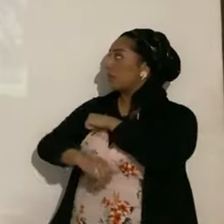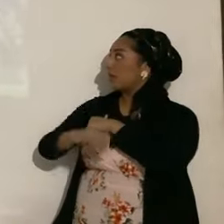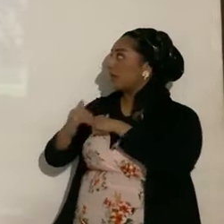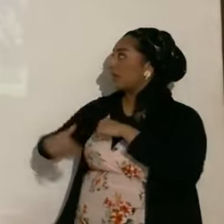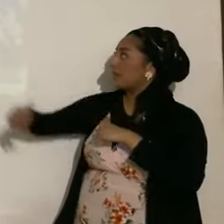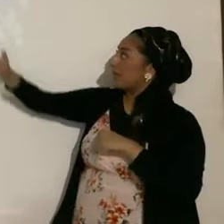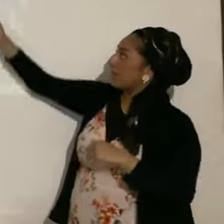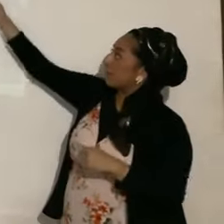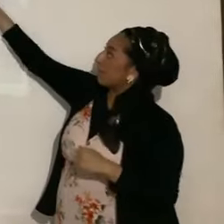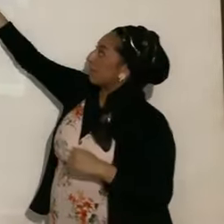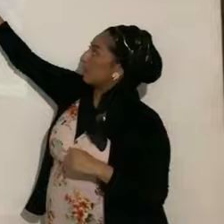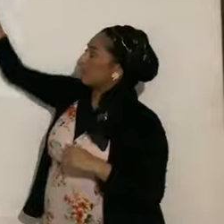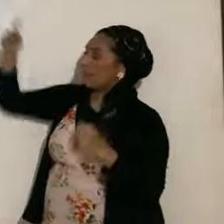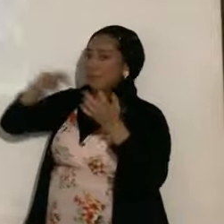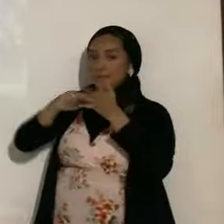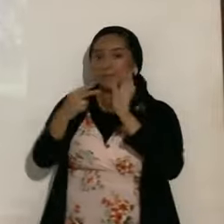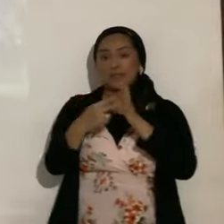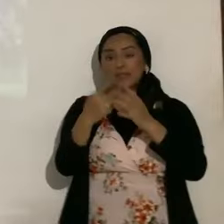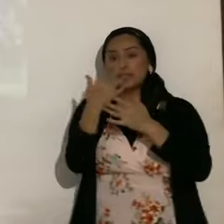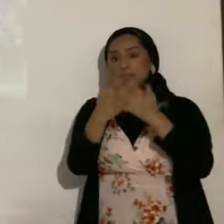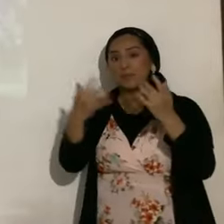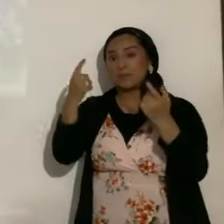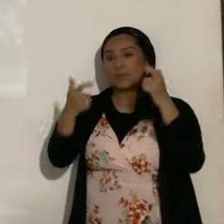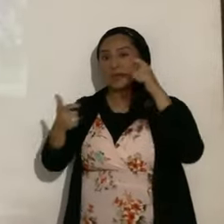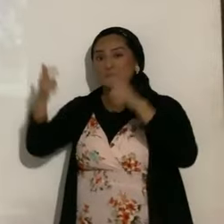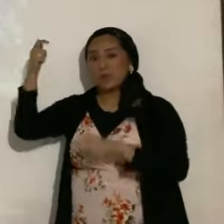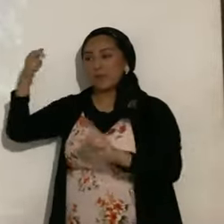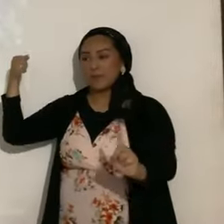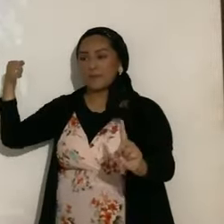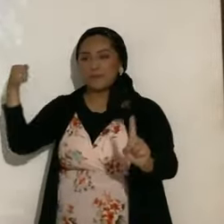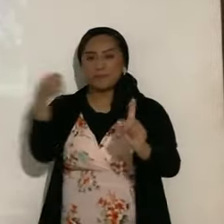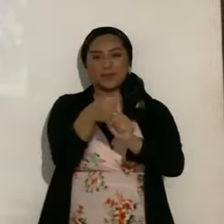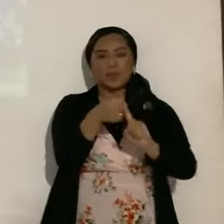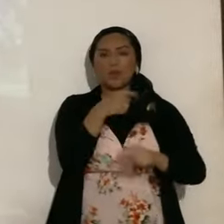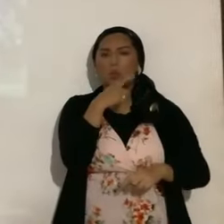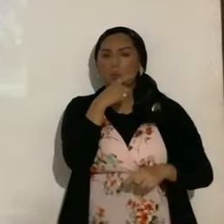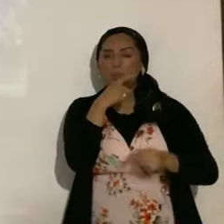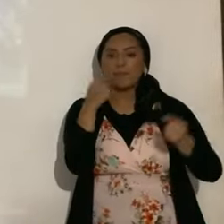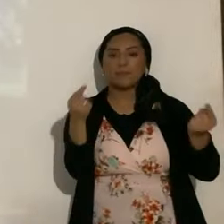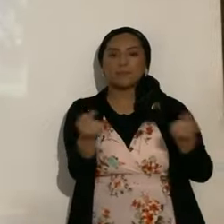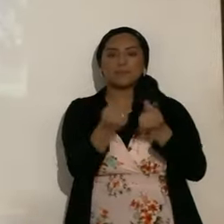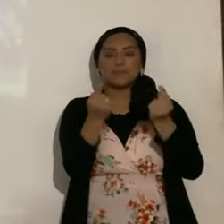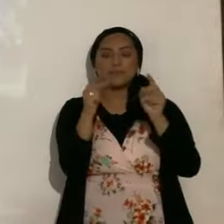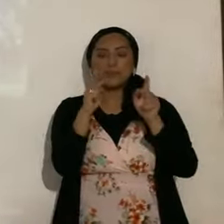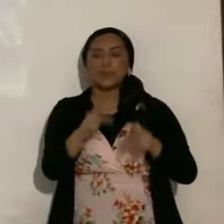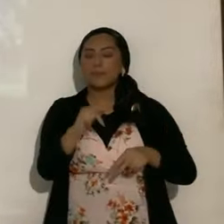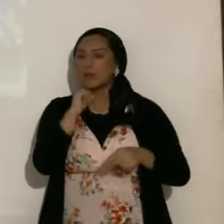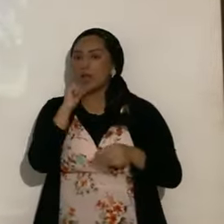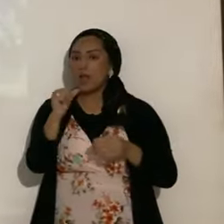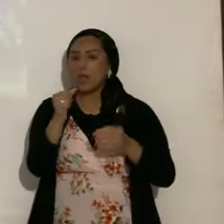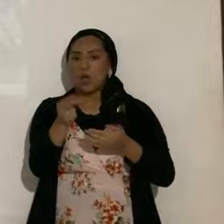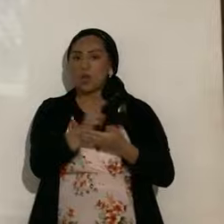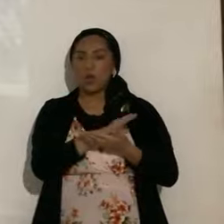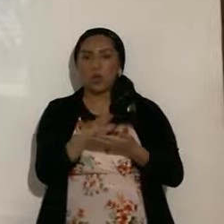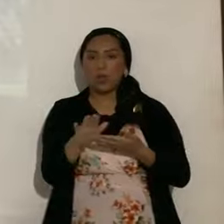significa que algo grande viene sobre ellos. ¿Sobre quiénes? Sobre los impíos, no sobre los santos. Sobre los